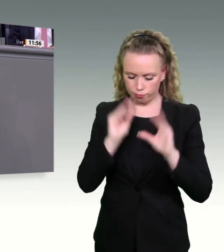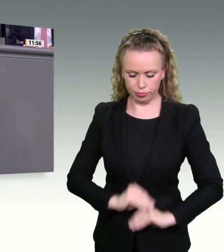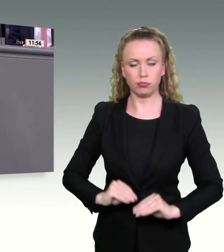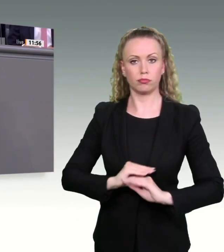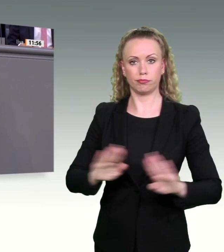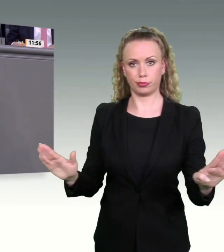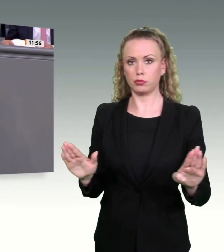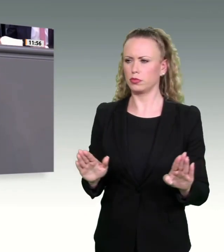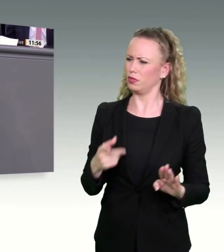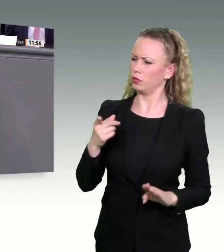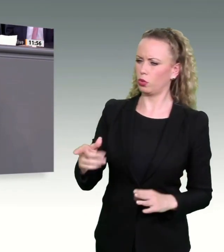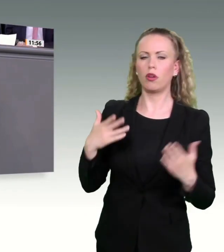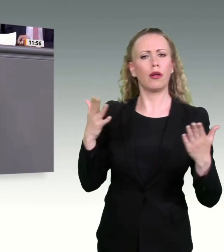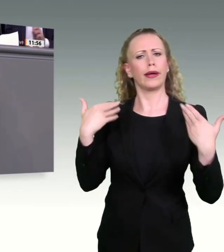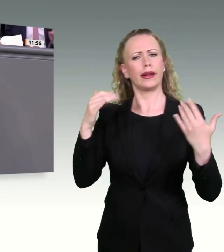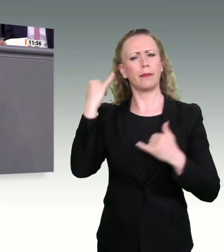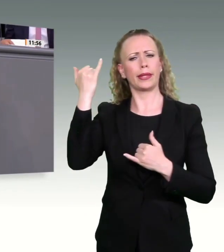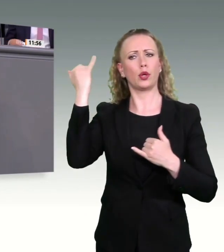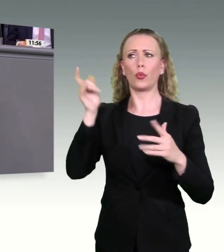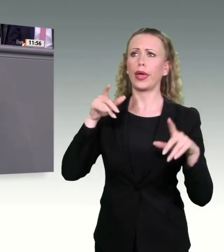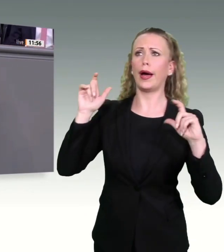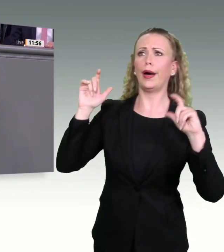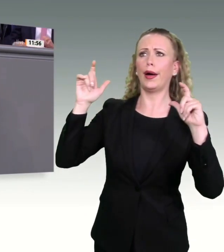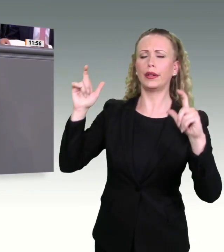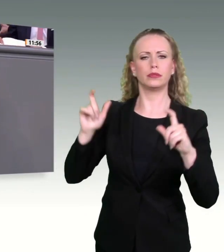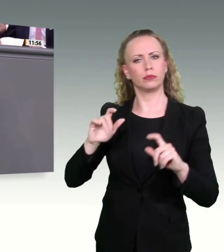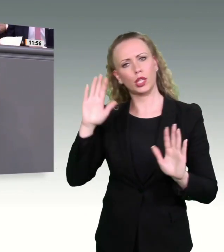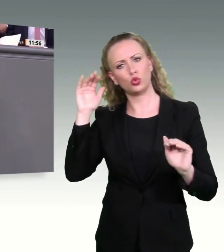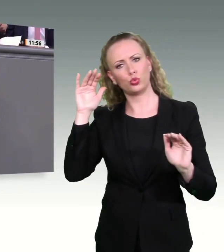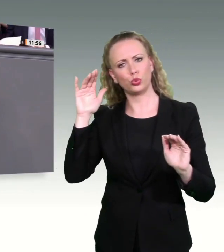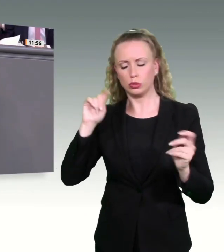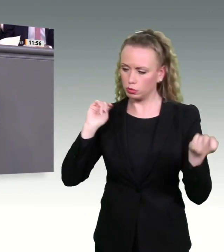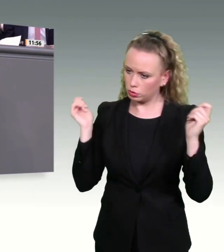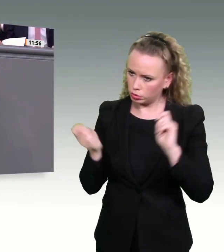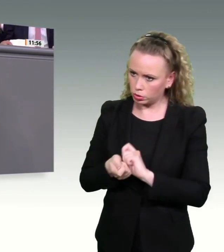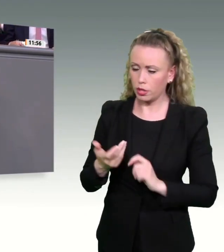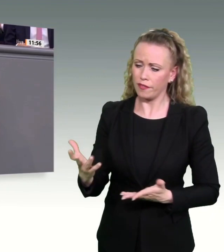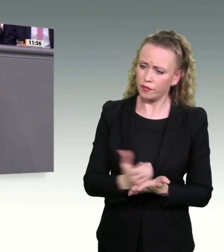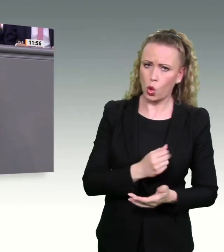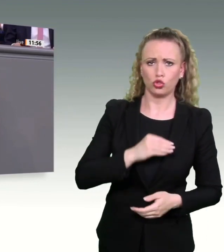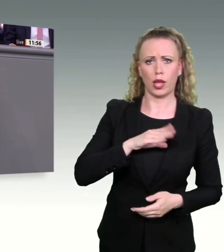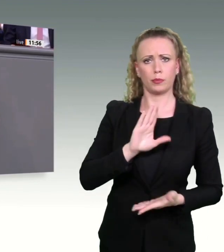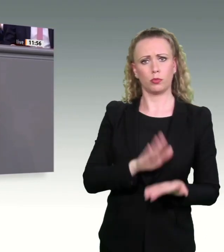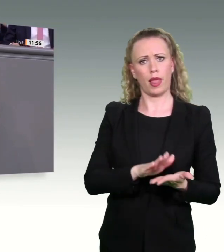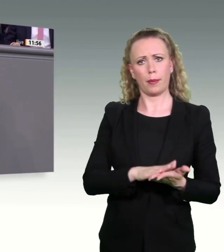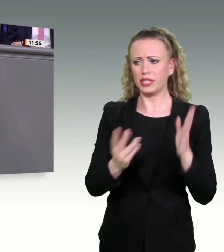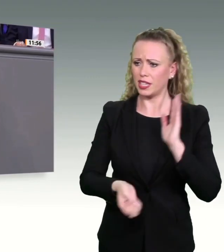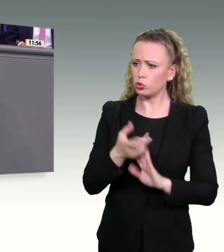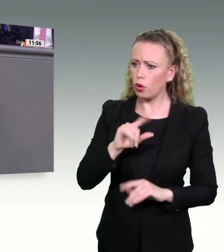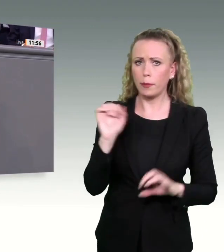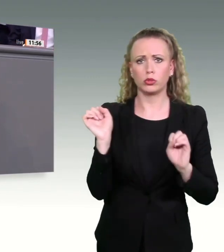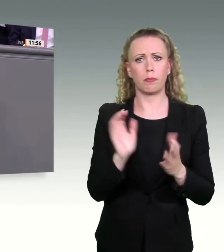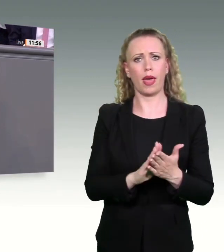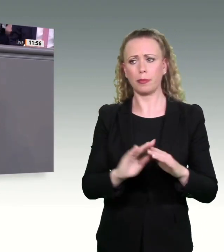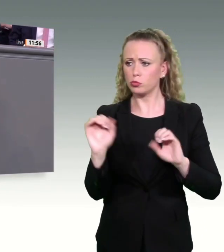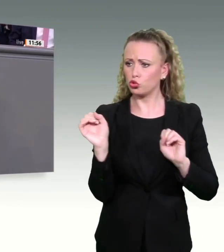Klimaideologie, machen Sie Vorschläge, wie wir unsere Wirtschaft ertüchtigen, unseren Wohlstand erhalten und unsere Natur schützen. Dann haben Sie uns auf